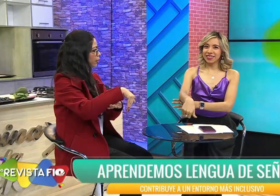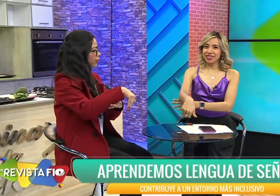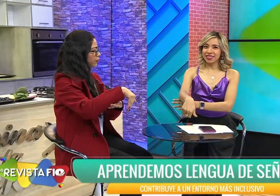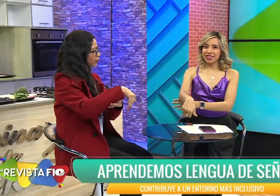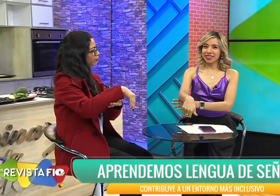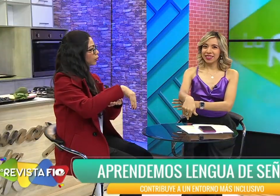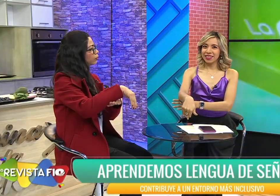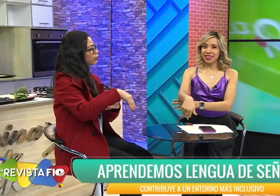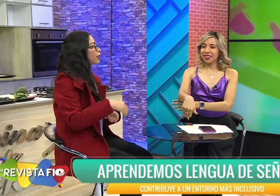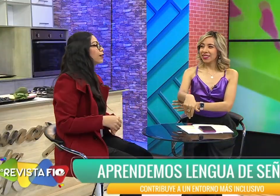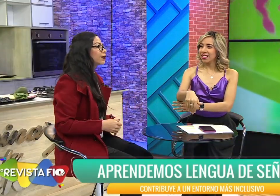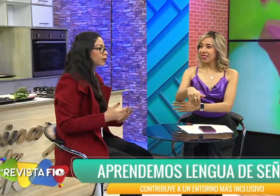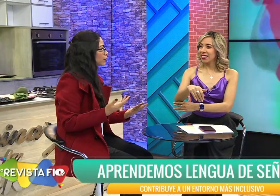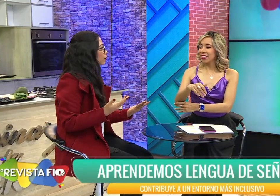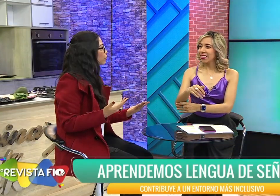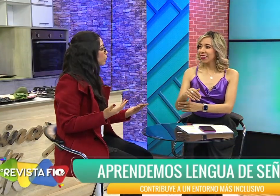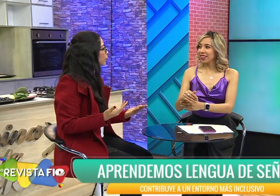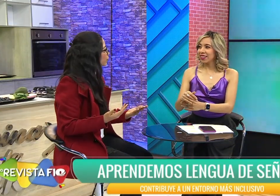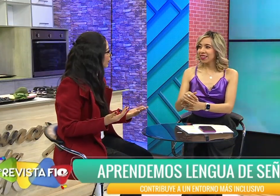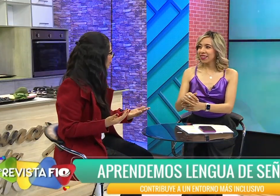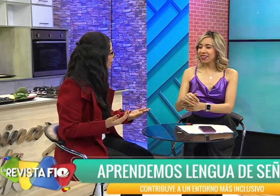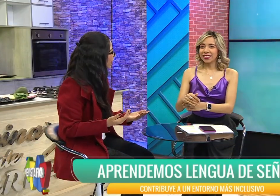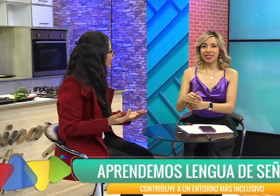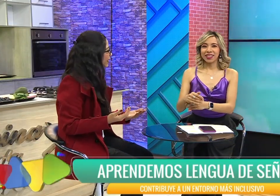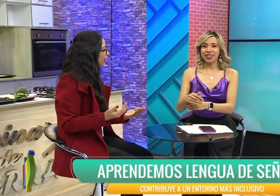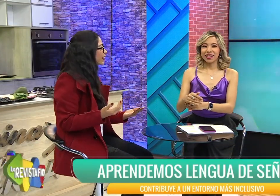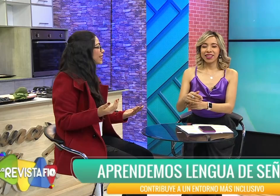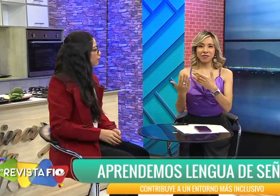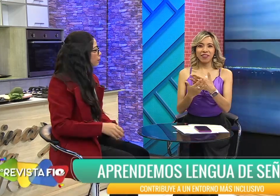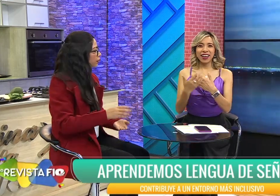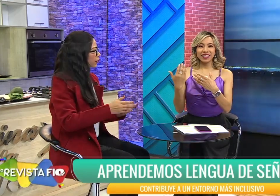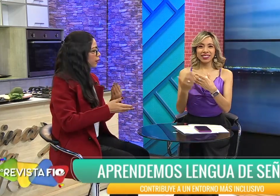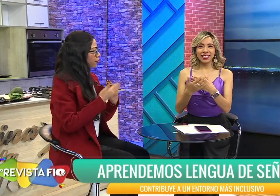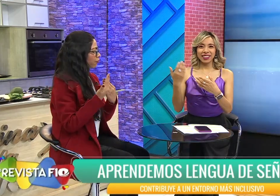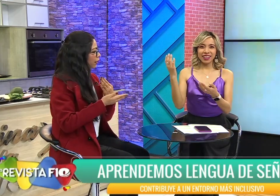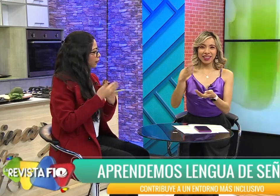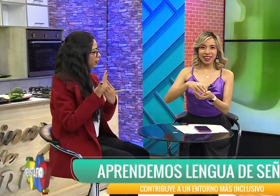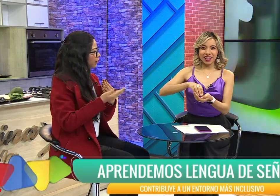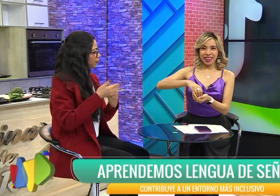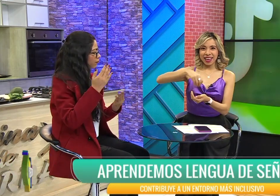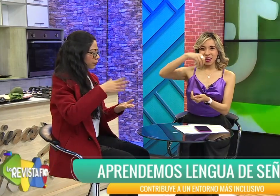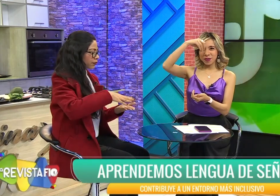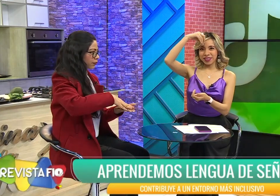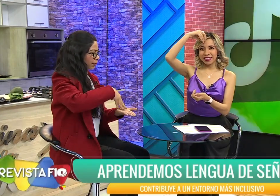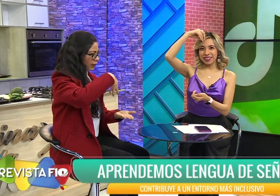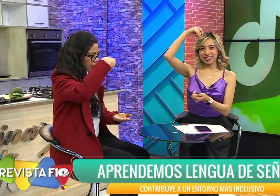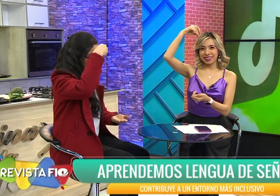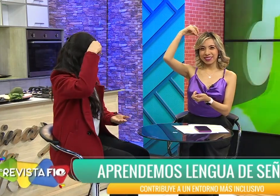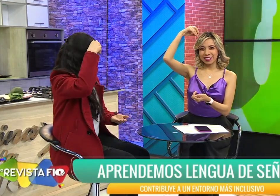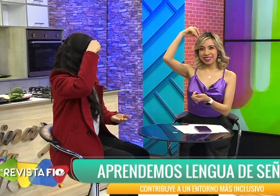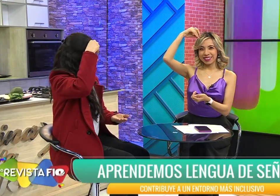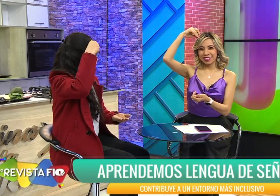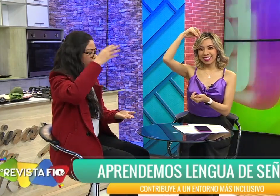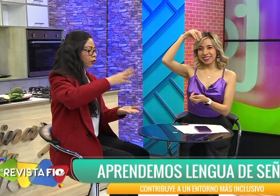Ahí está. O sea, ya sabes los saludos principales del día. Fácil. Fácil. Aprender. Aprender. Es como que el